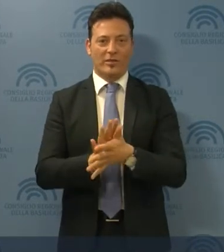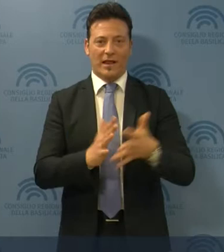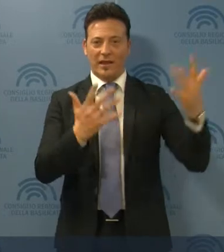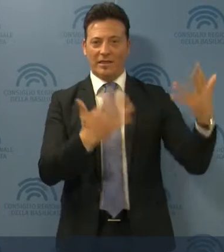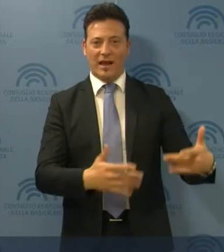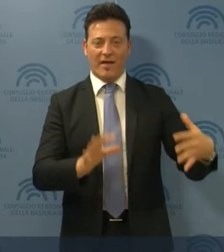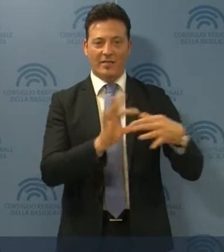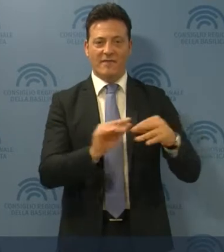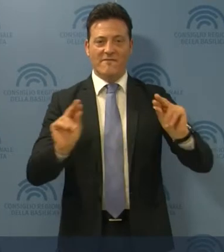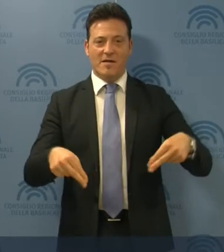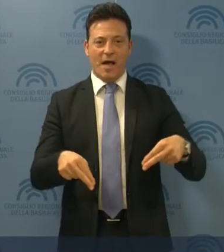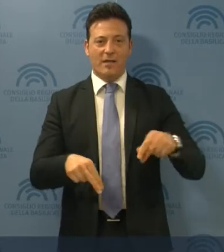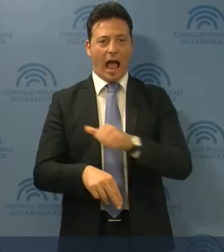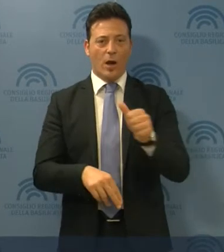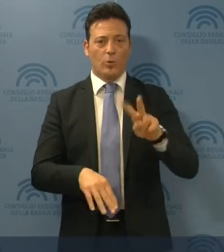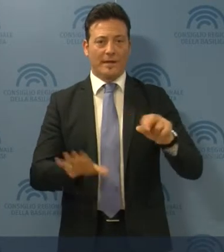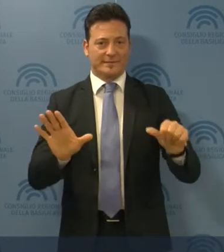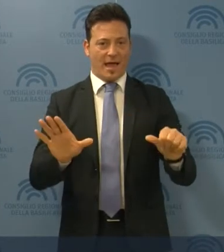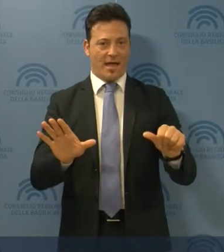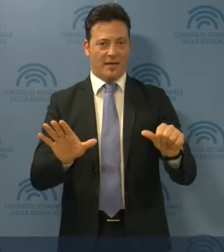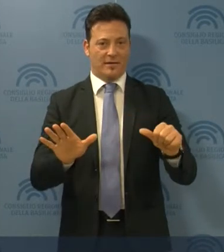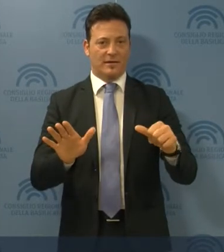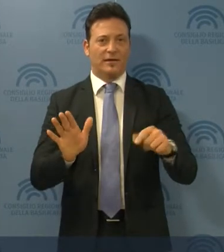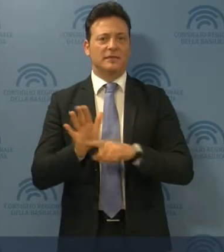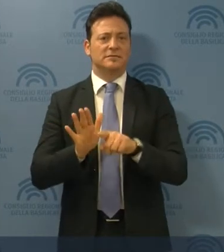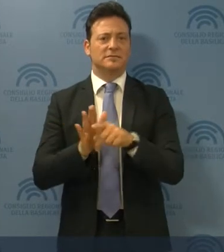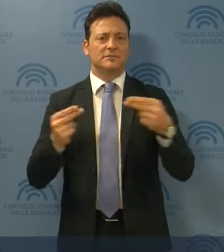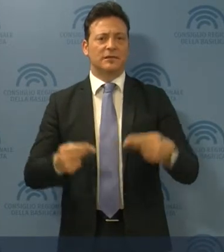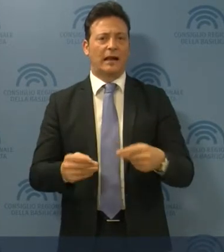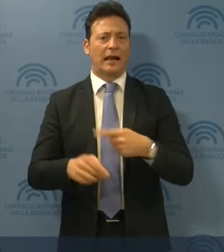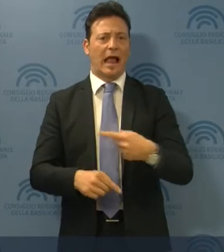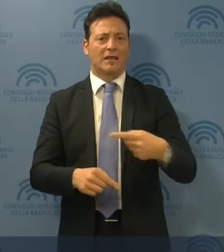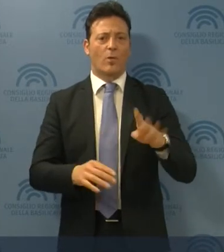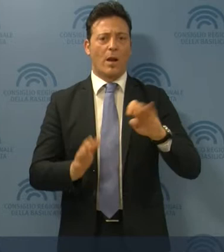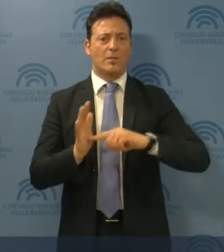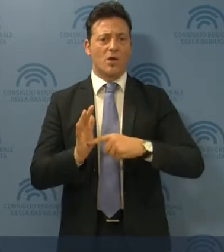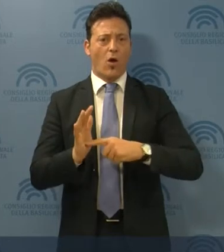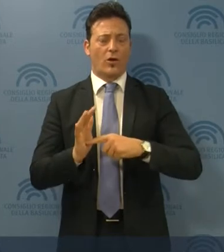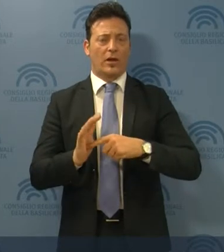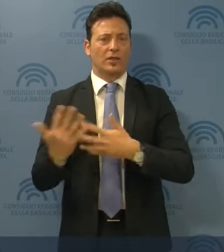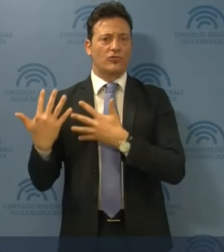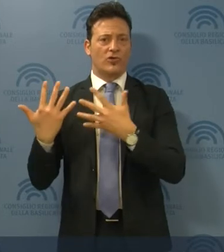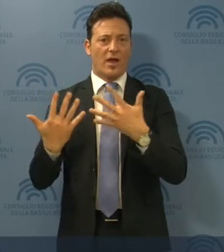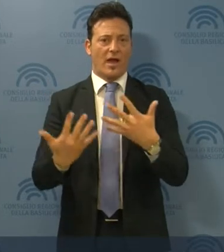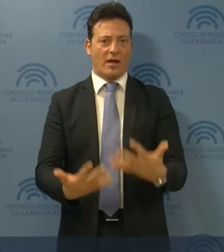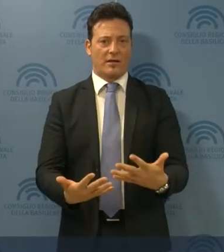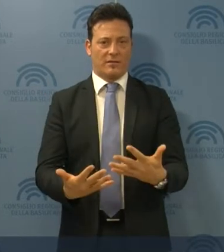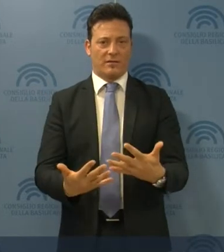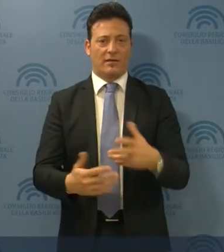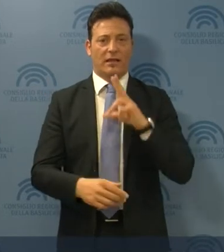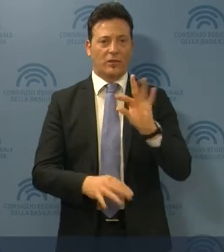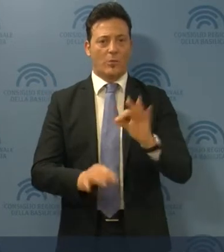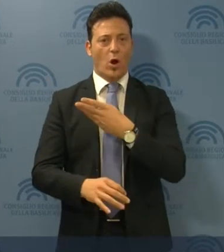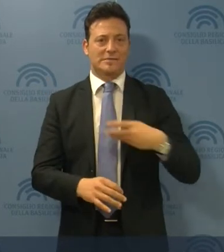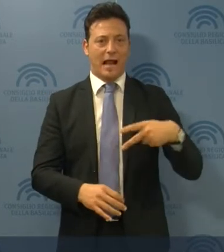derivati stipulati nel 2006, con un saldo negativo di ben 40 milioni negli ultimi dieci anni. Lo ha detto il